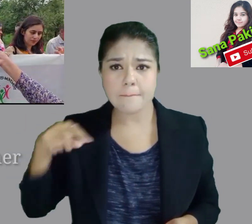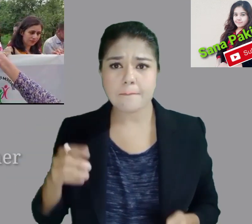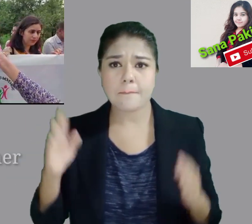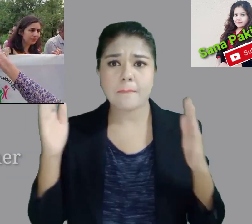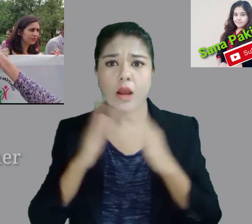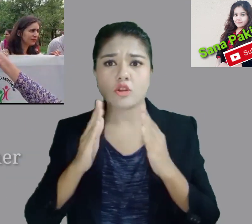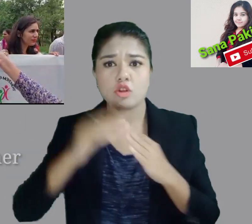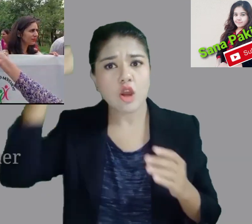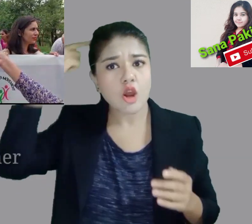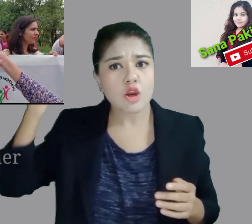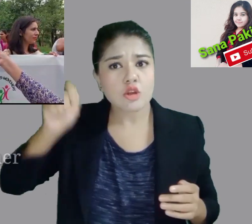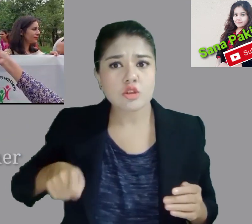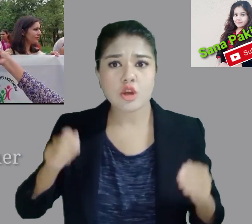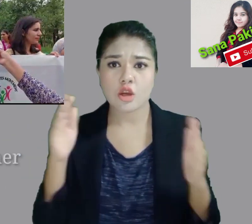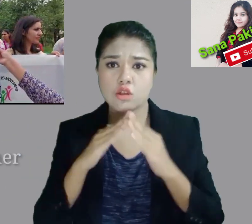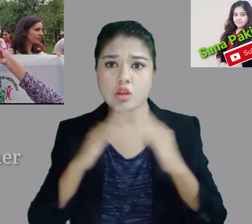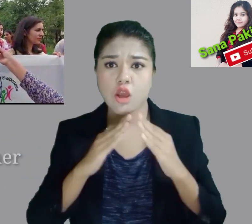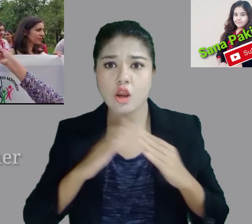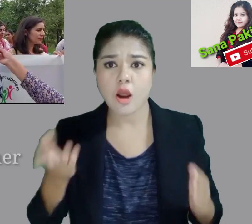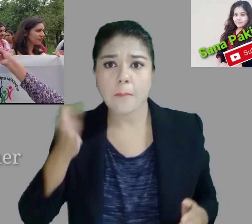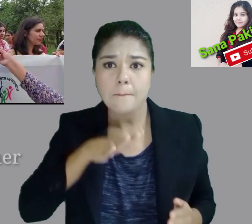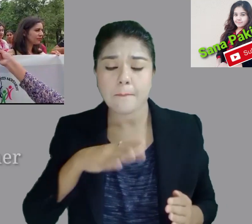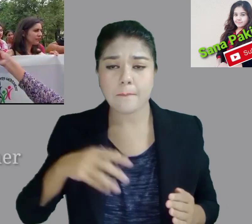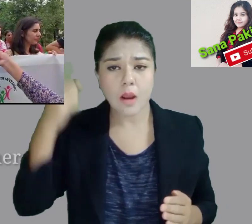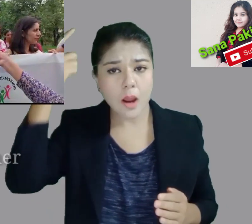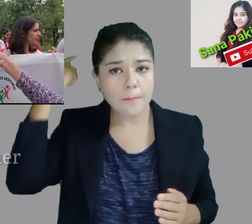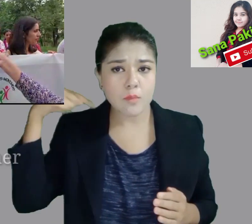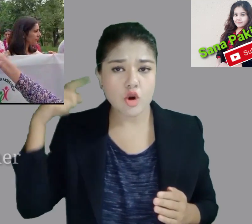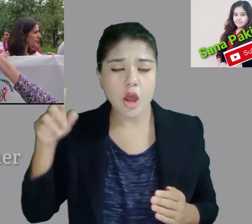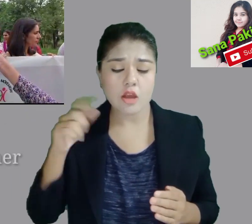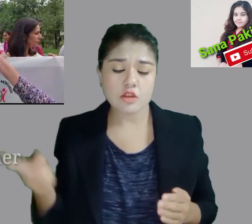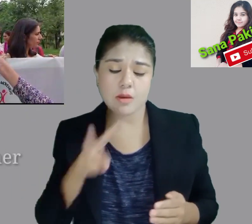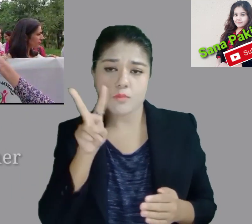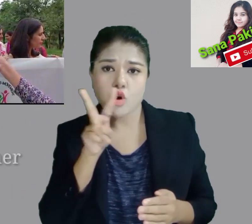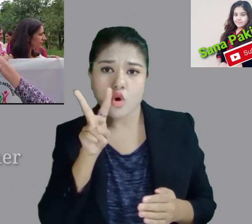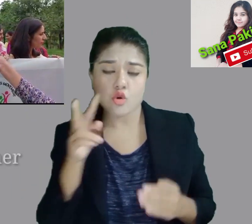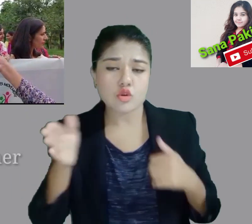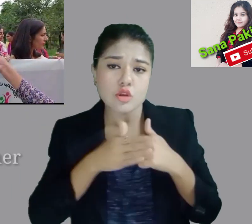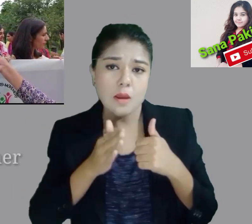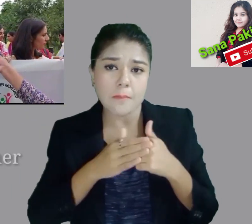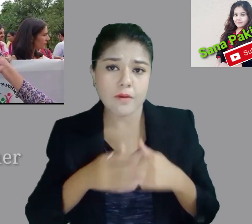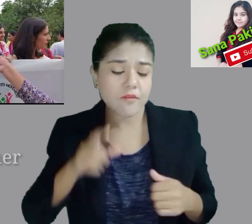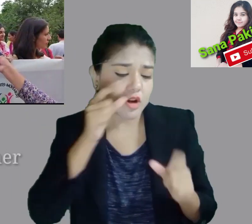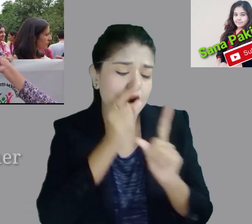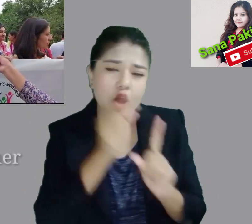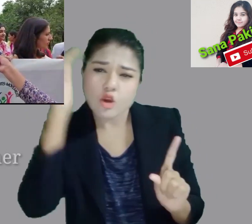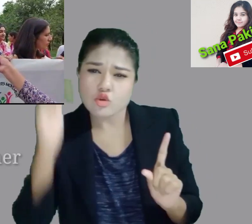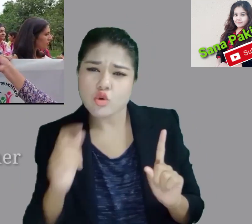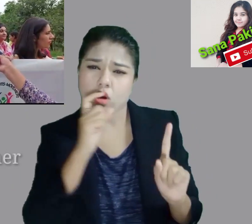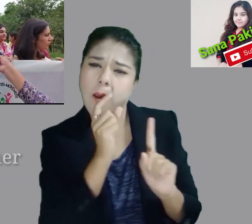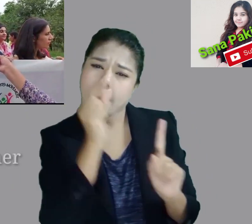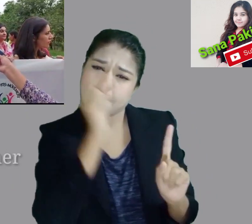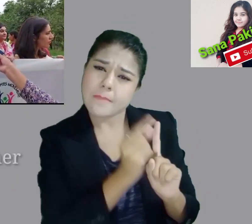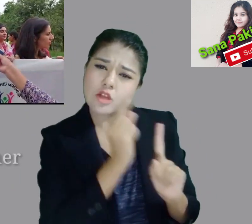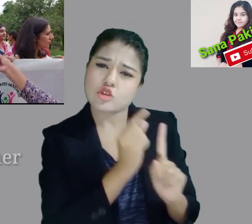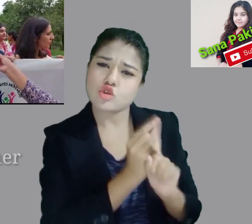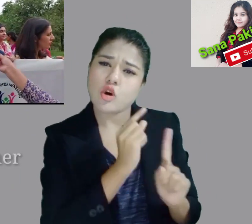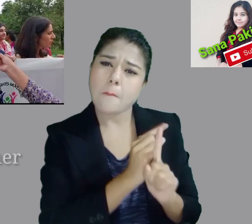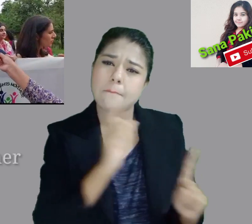کرنے ہیں کہ انہوں نے سب سے پہلے سولہ سال سے کم عمر بچی کو گھر پہ ملازمہ کے طور پہ کیوں رکھا اور ان کی بیوی نے اس کی اوپر اس قدر